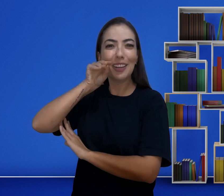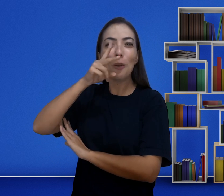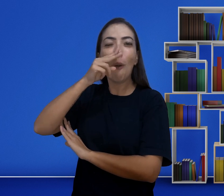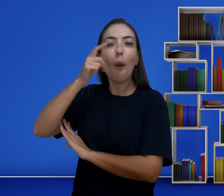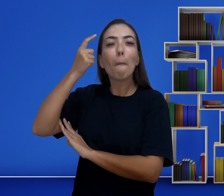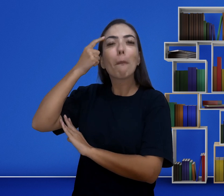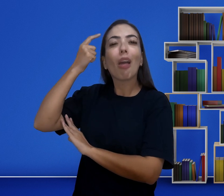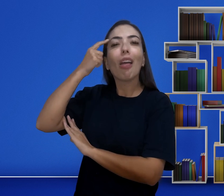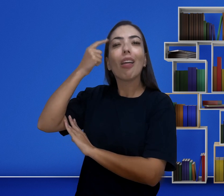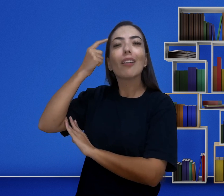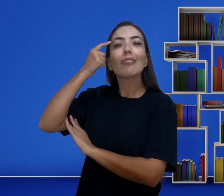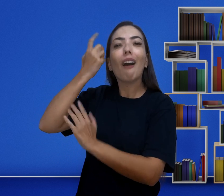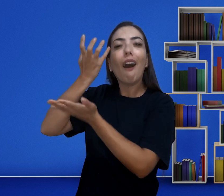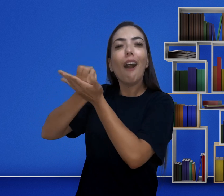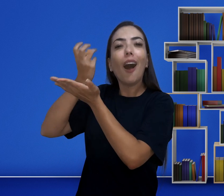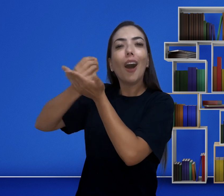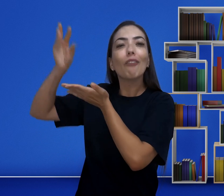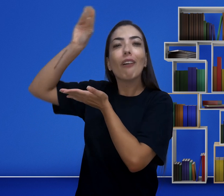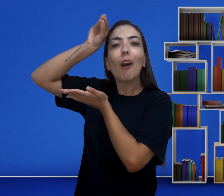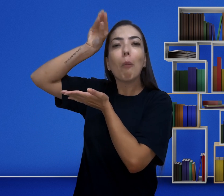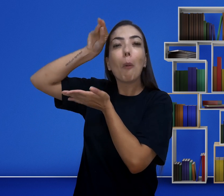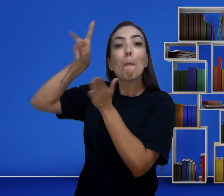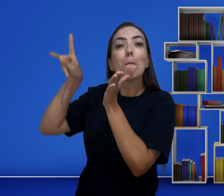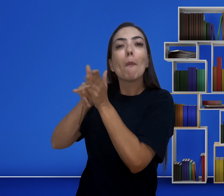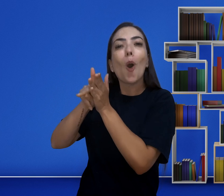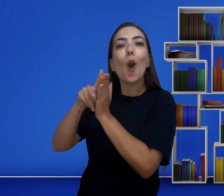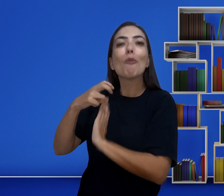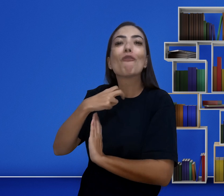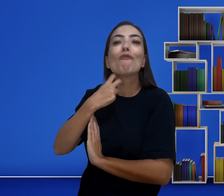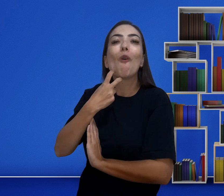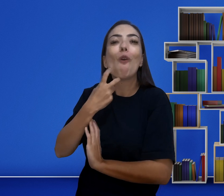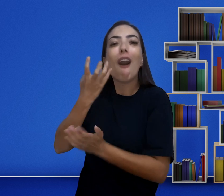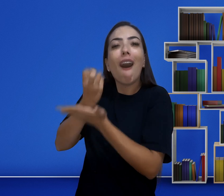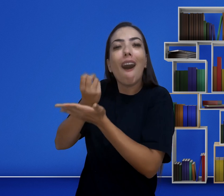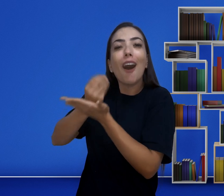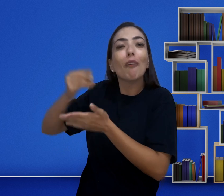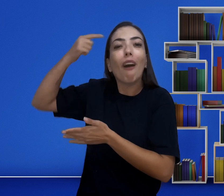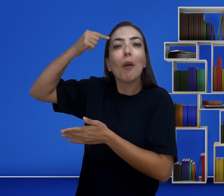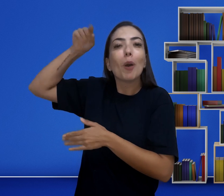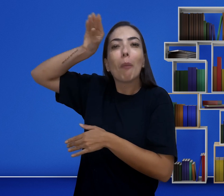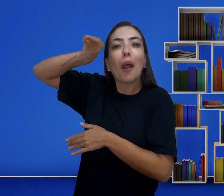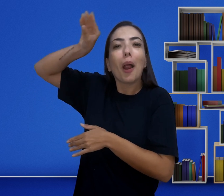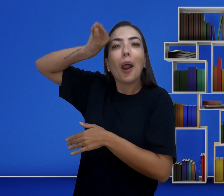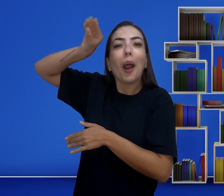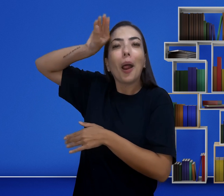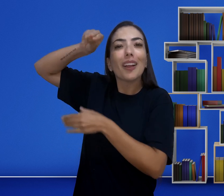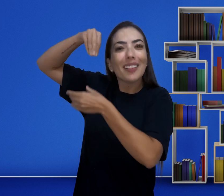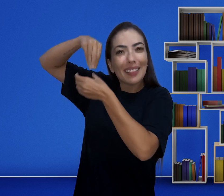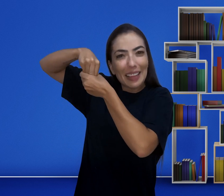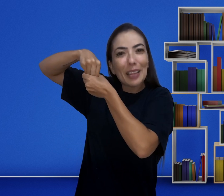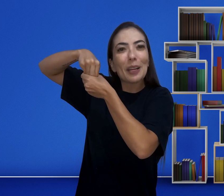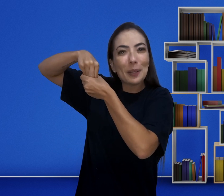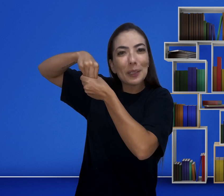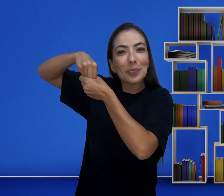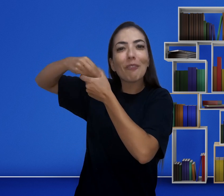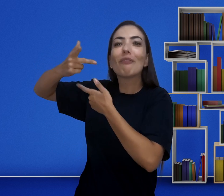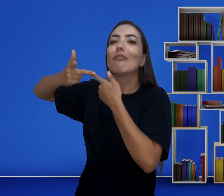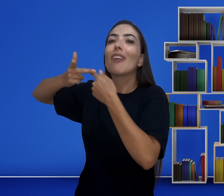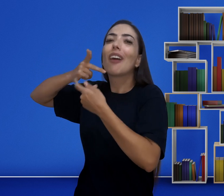E do seu auditivo. E então, o registro da sua voz está no seu pensamento. E então,